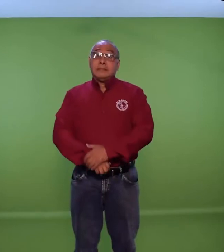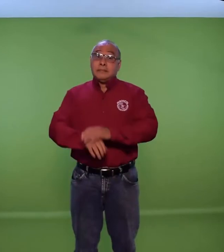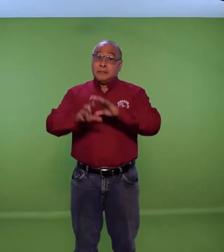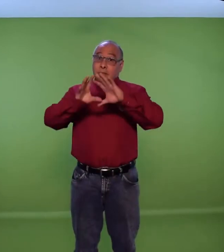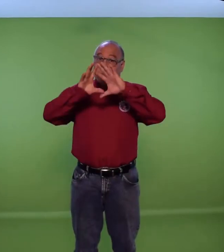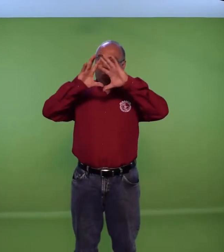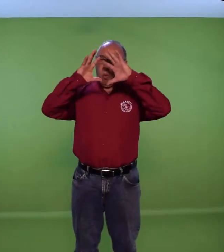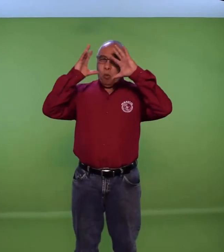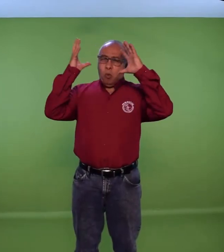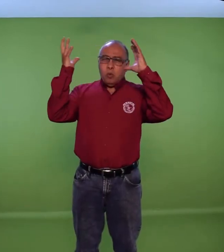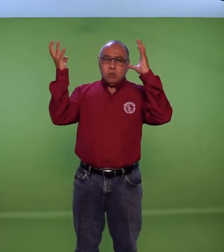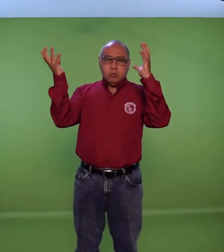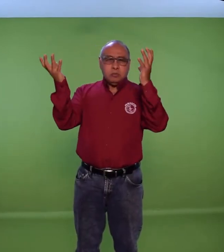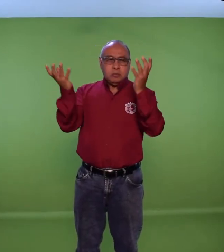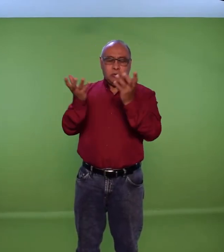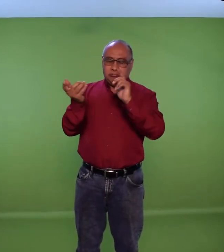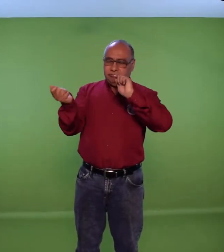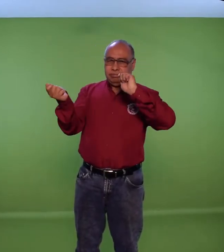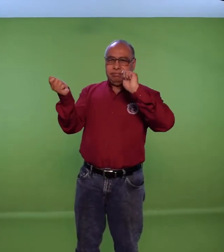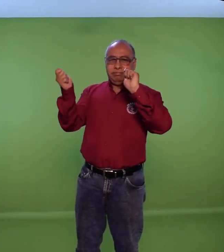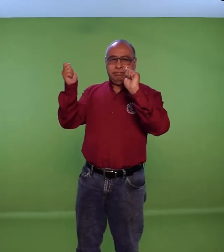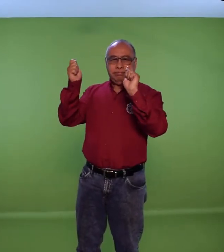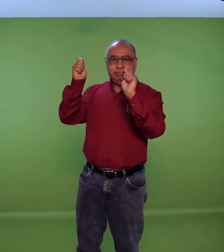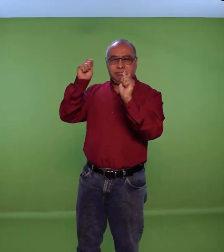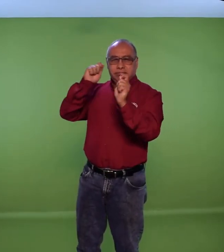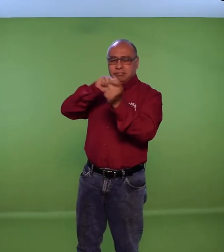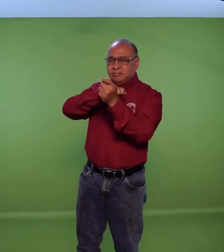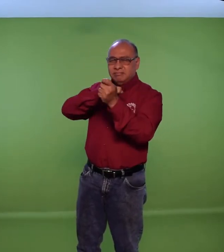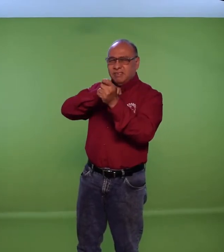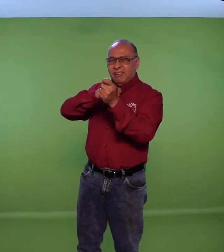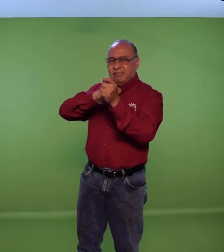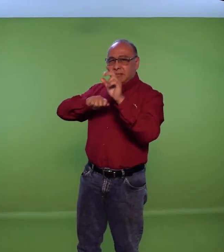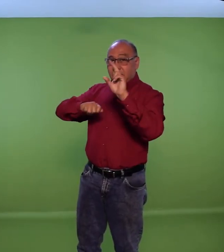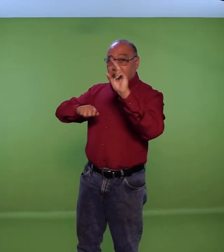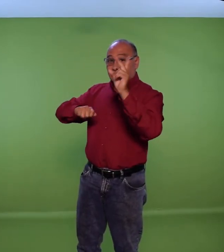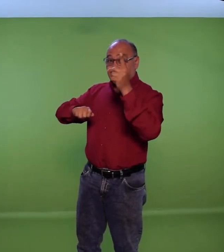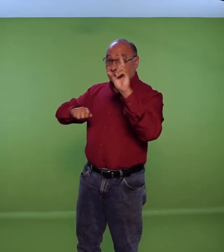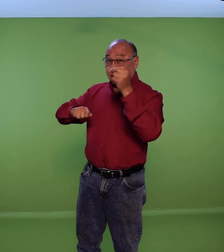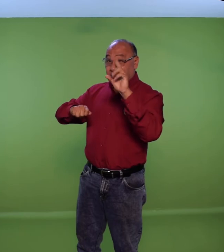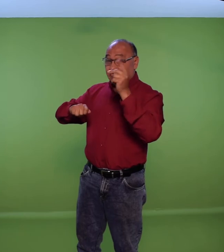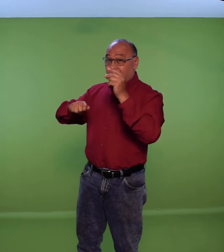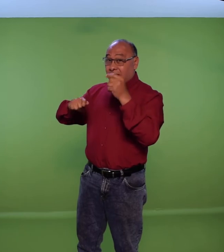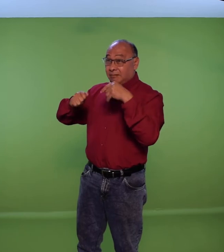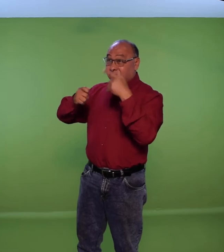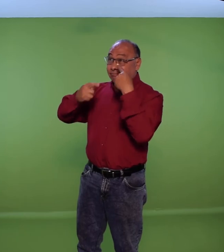el mundo se enfrenta a una transformación digital como pueden ver